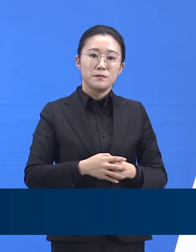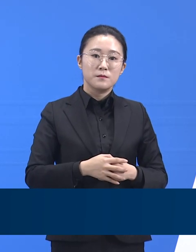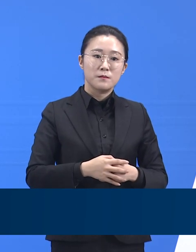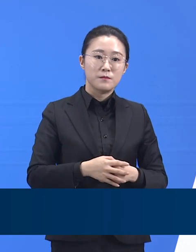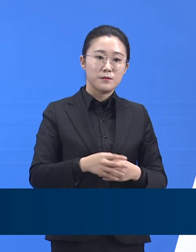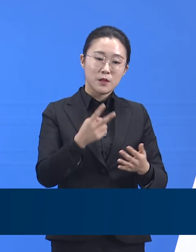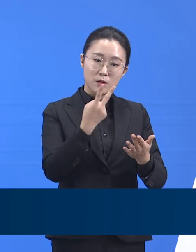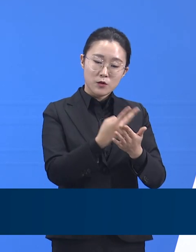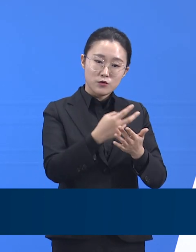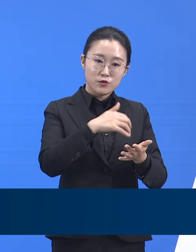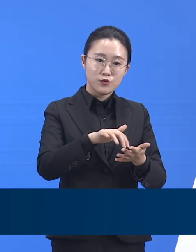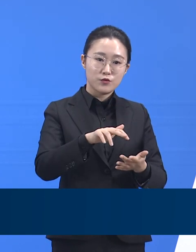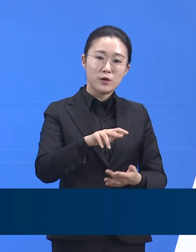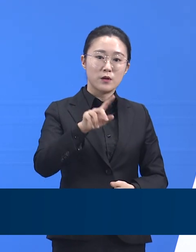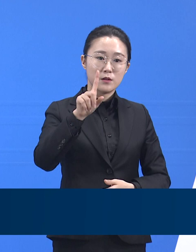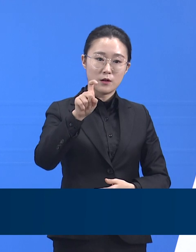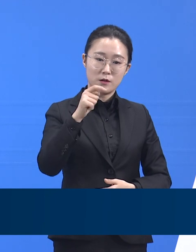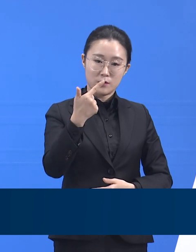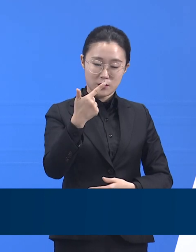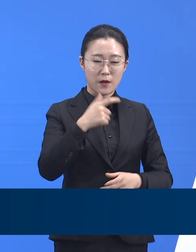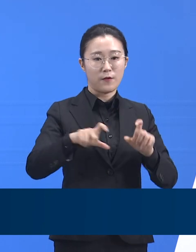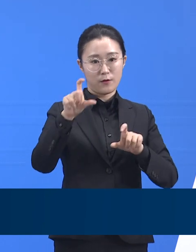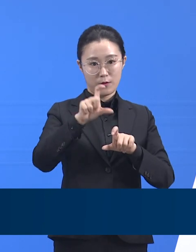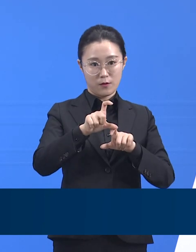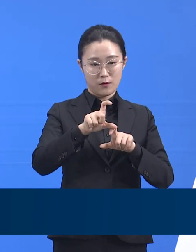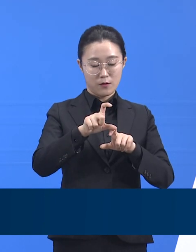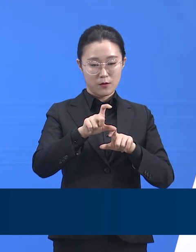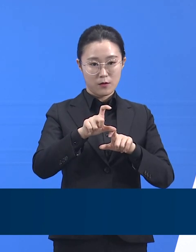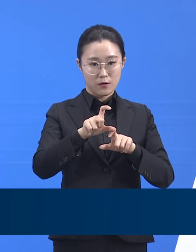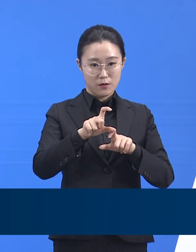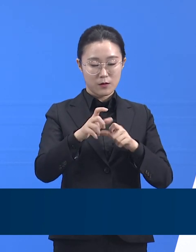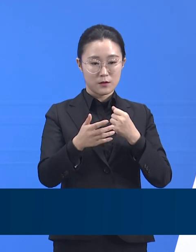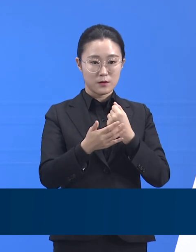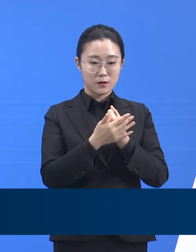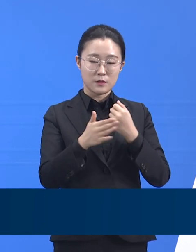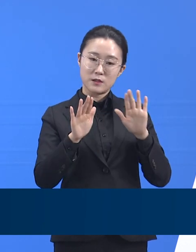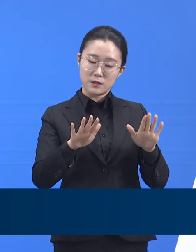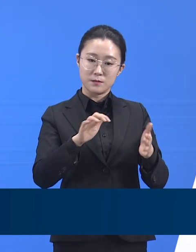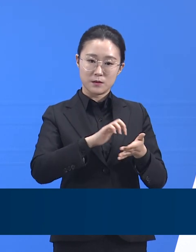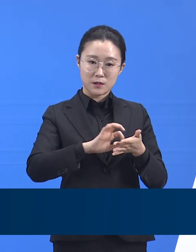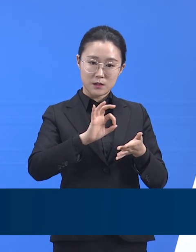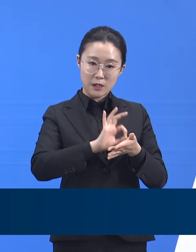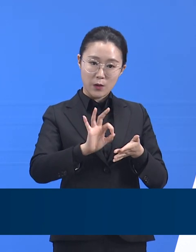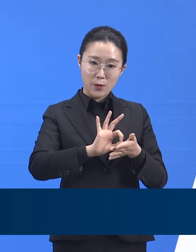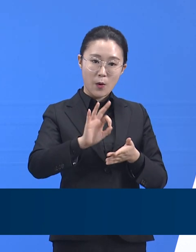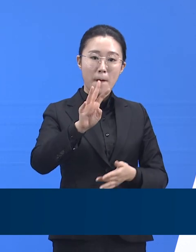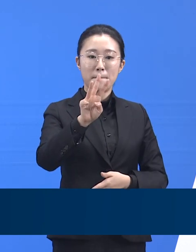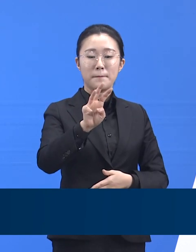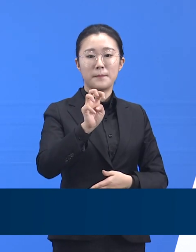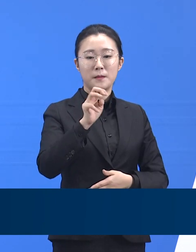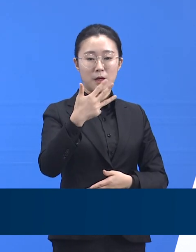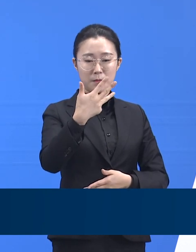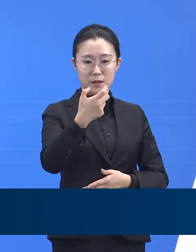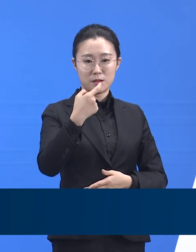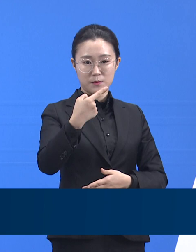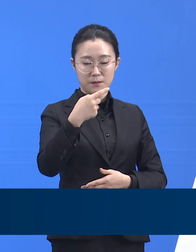그래서 현재 사용 중인 병상은 전체의 89.1%인 635병상입니다.